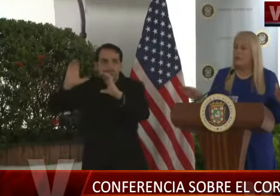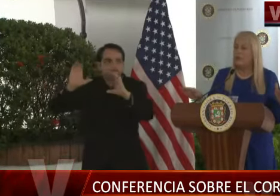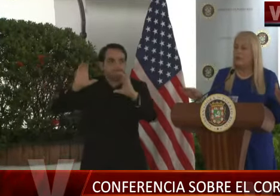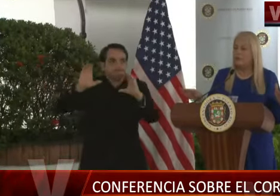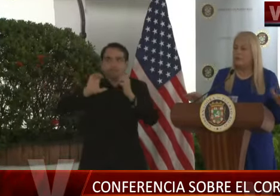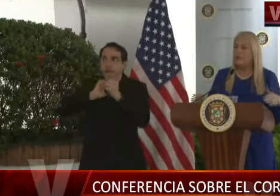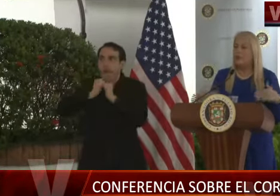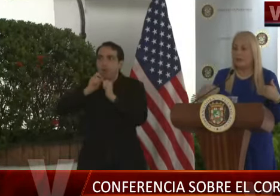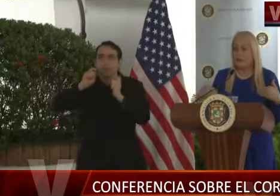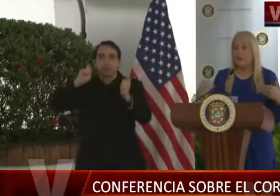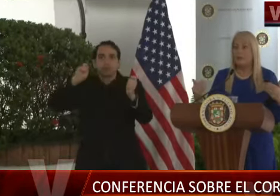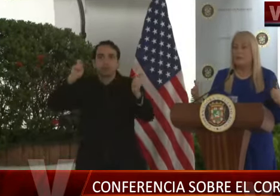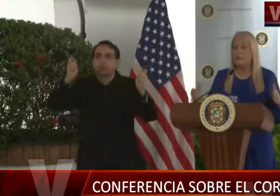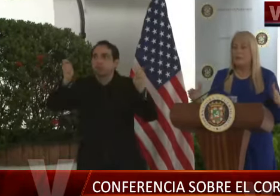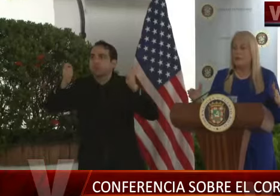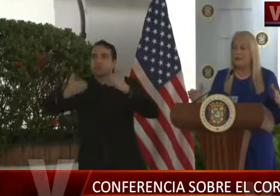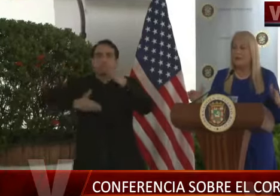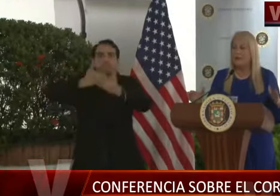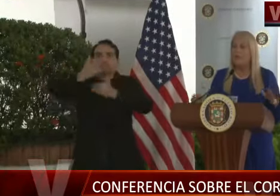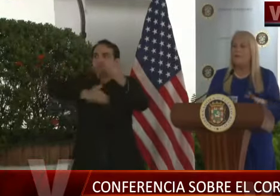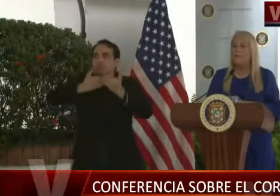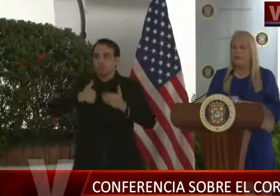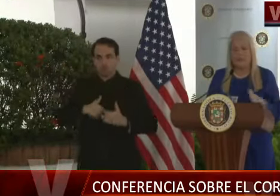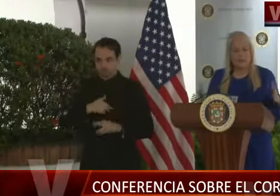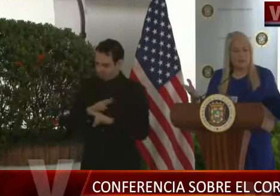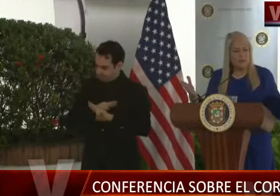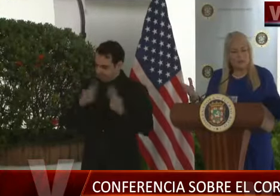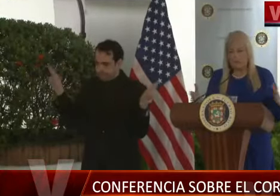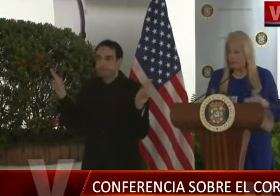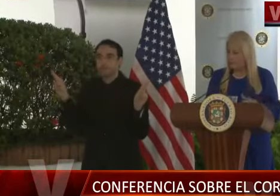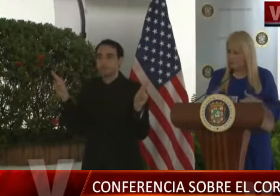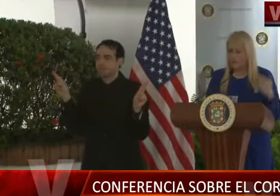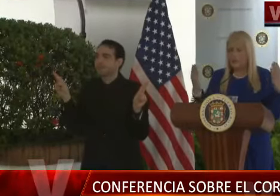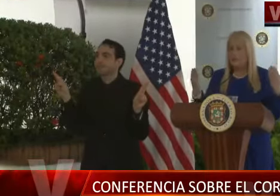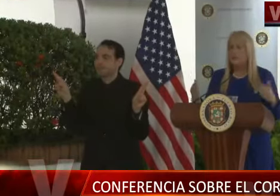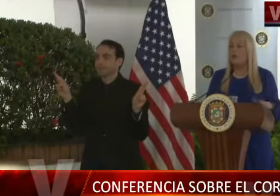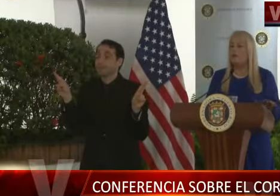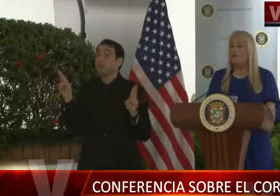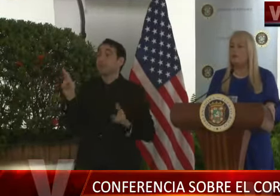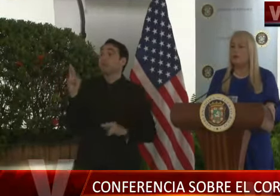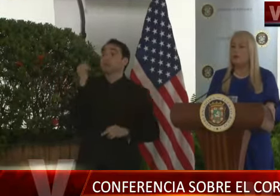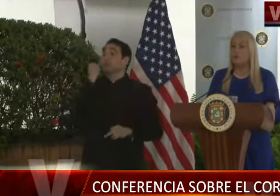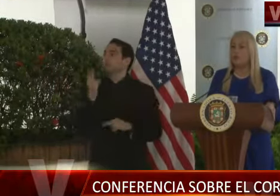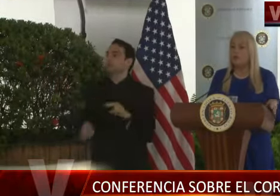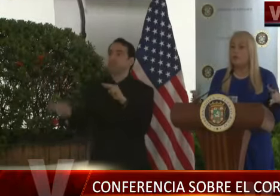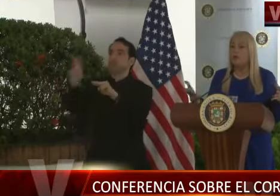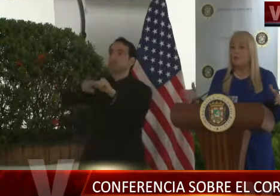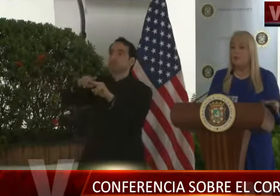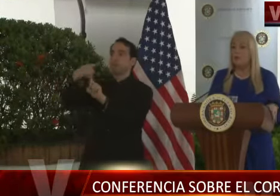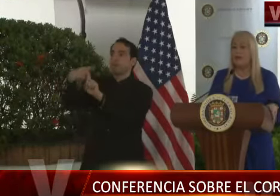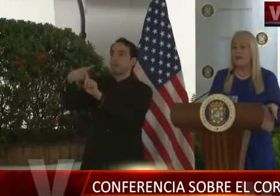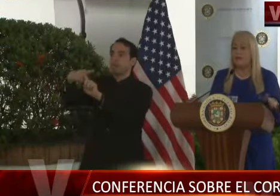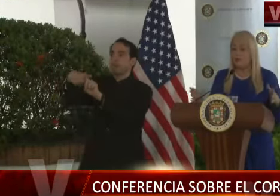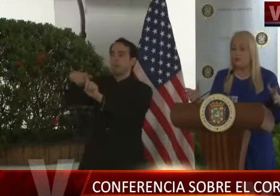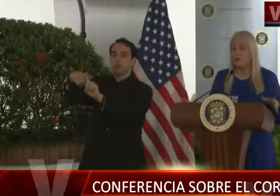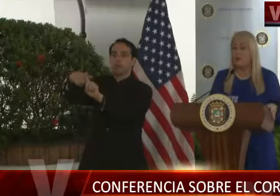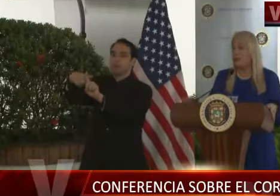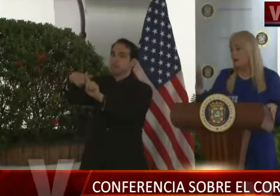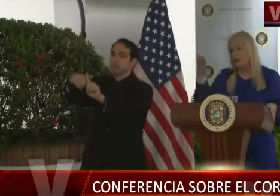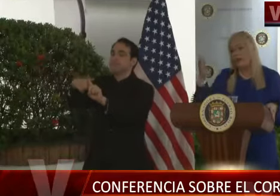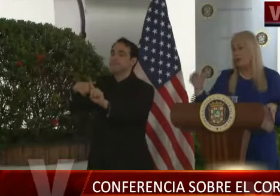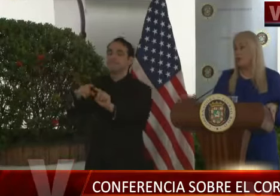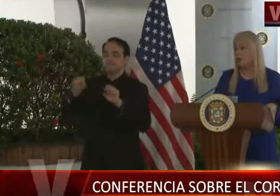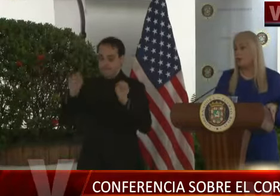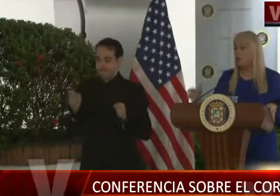en términos de los casos para que nosotros estemos preparados para, en caso de que haya algún aumento en los positivos, lo podamos manejar y que no